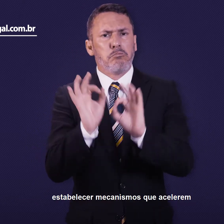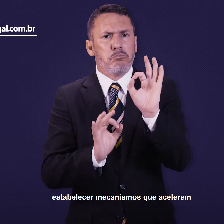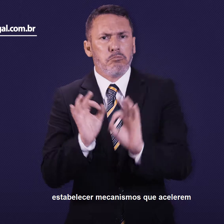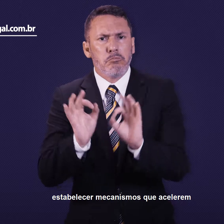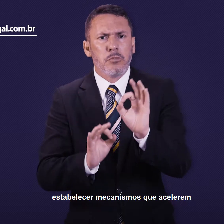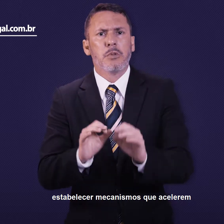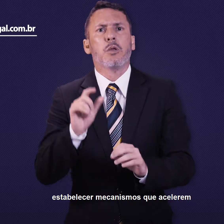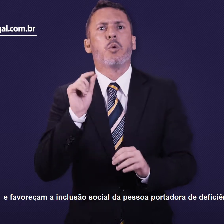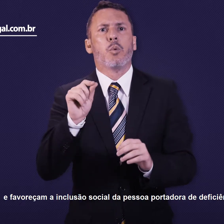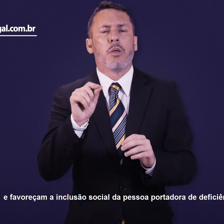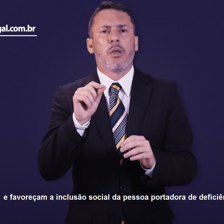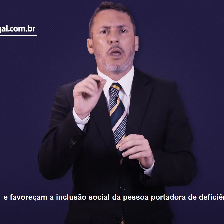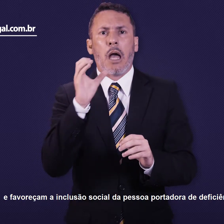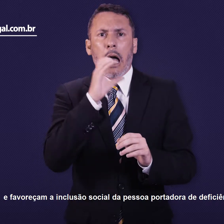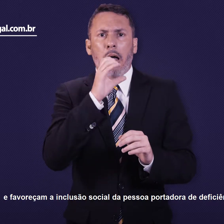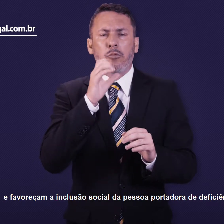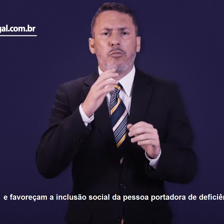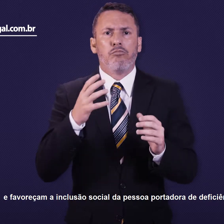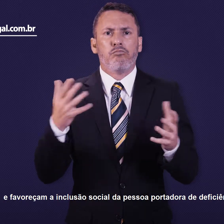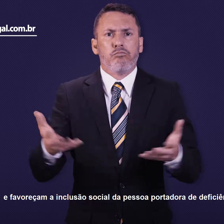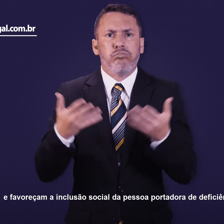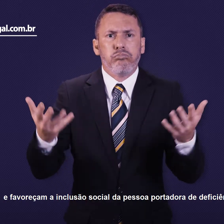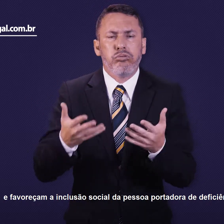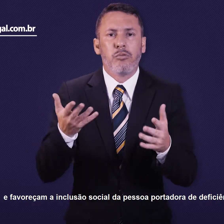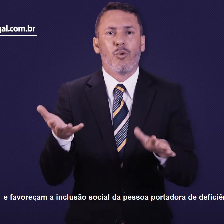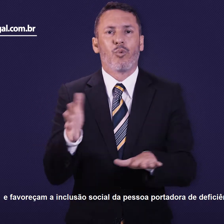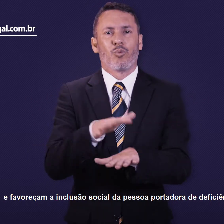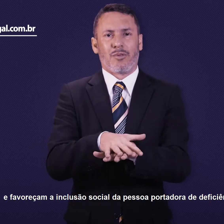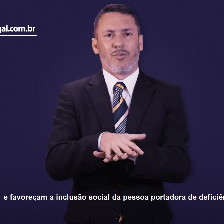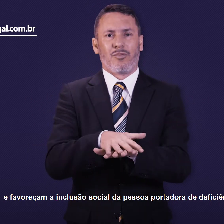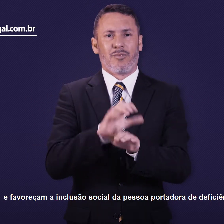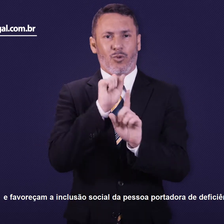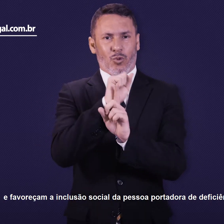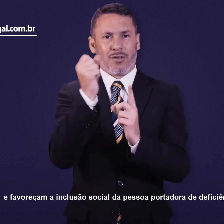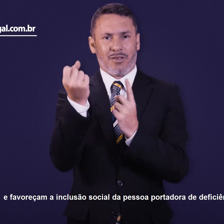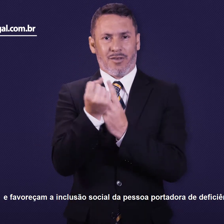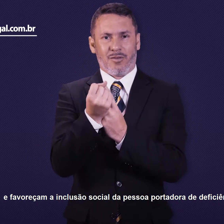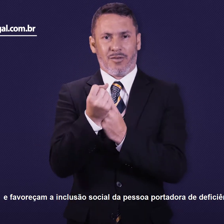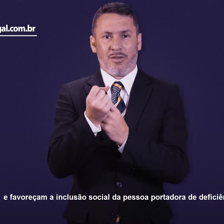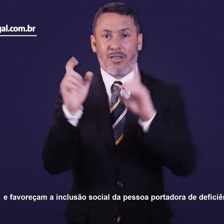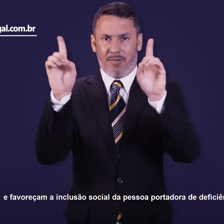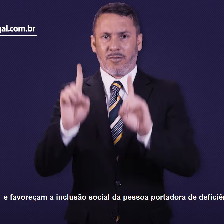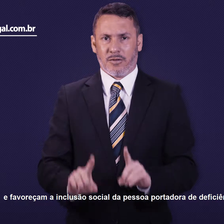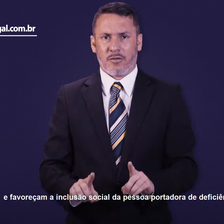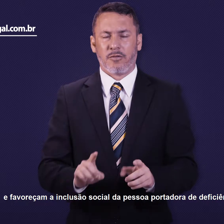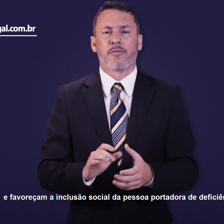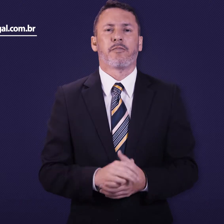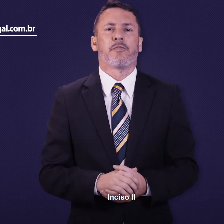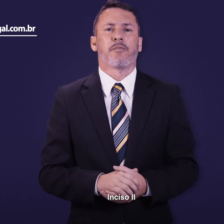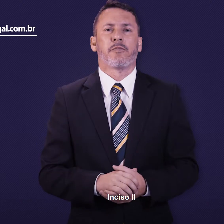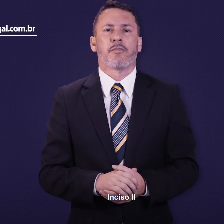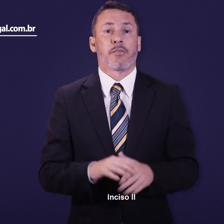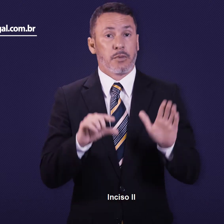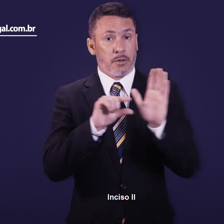acelerem e favoreçam a inclusão social da pessoa portadora de deficiência Inciso 2